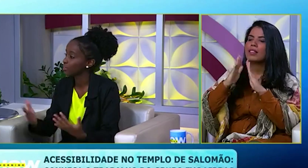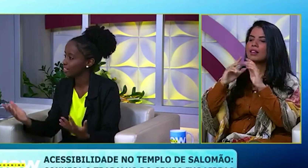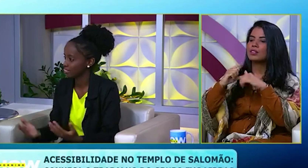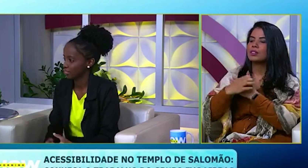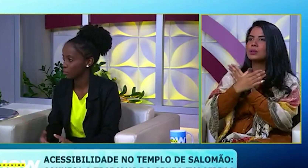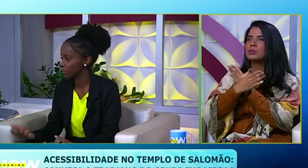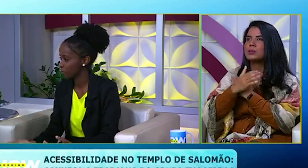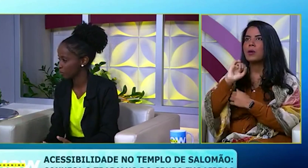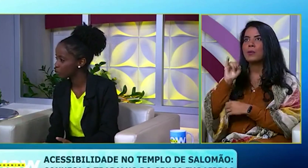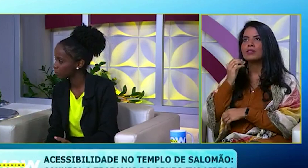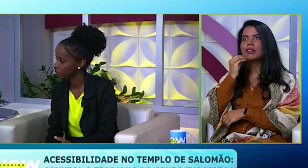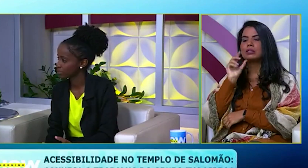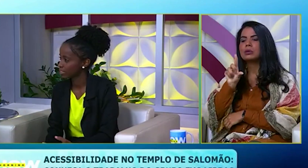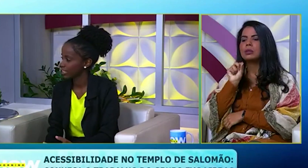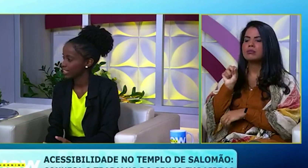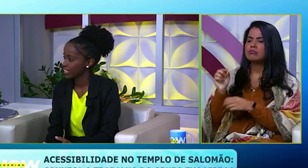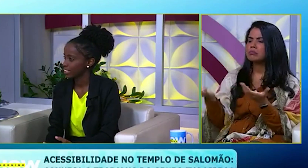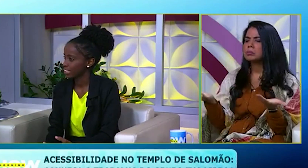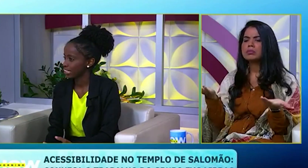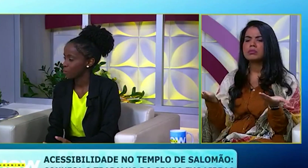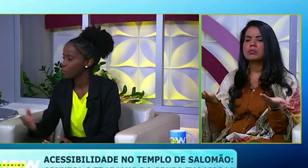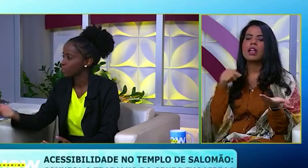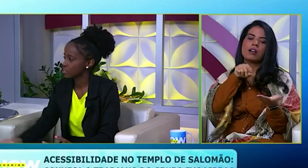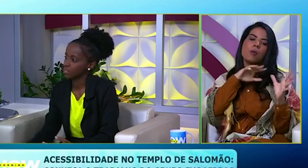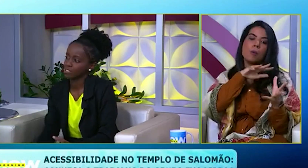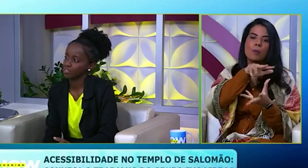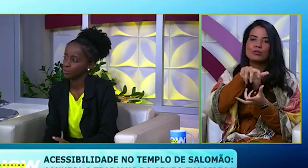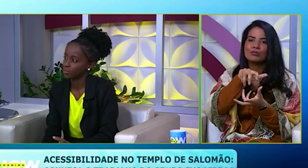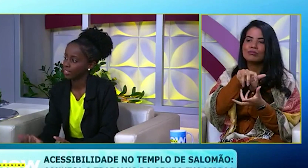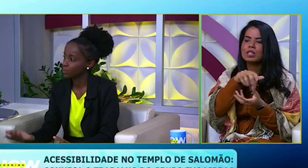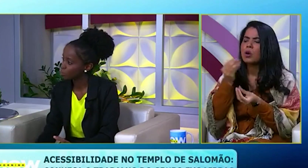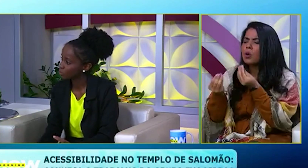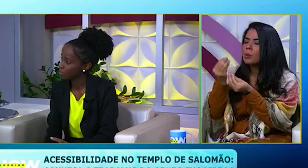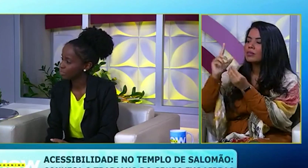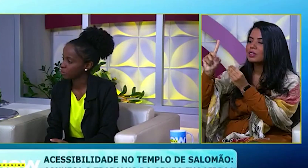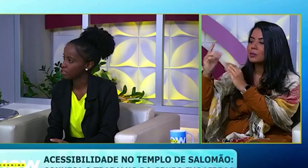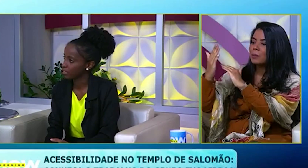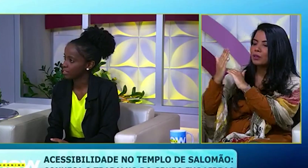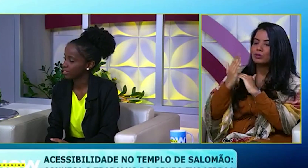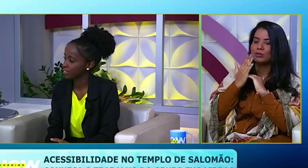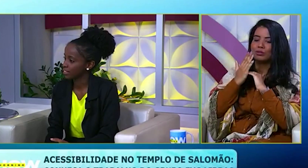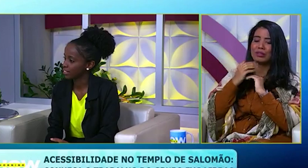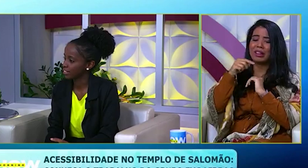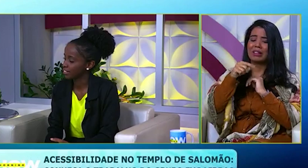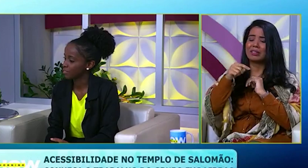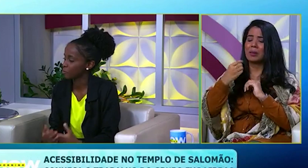de escolher, Eu optei pelo mundo. E como Deus me resgatou lá do mundo, Eu lembro que